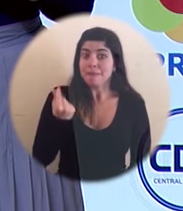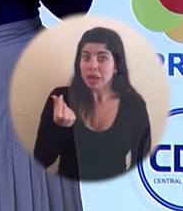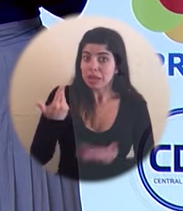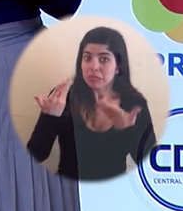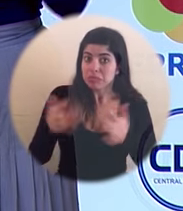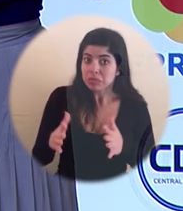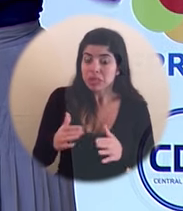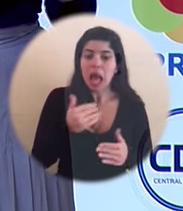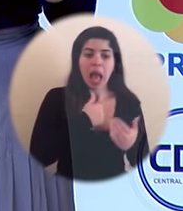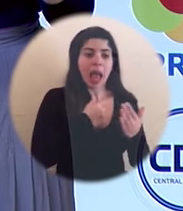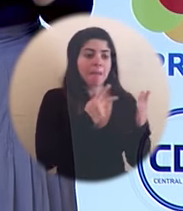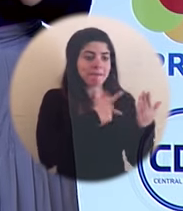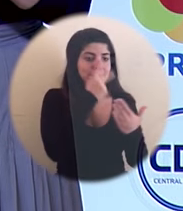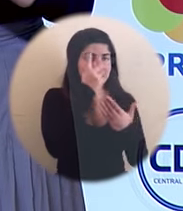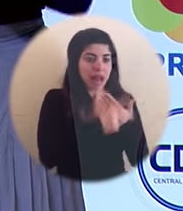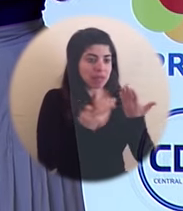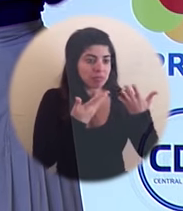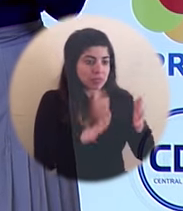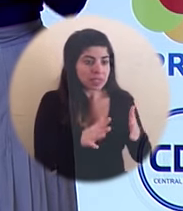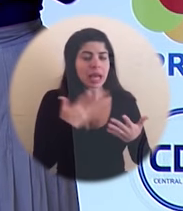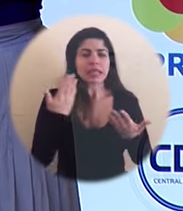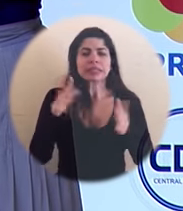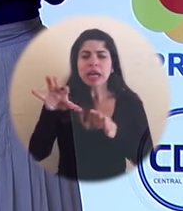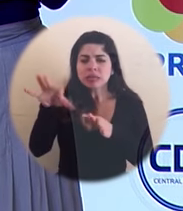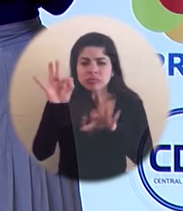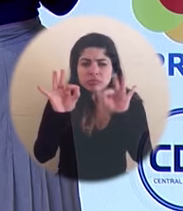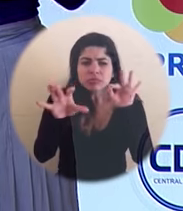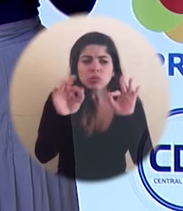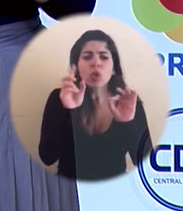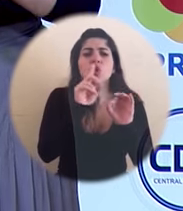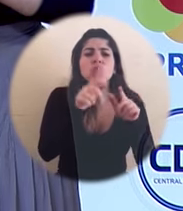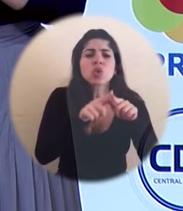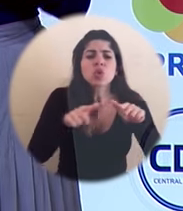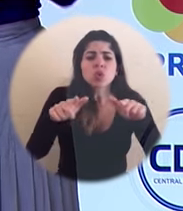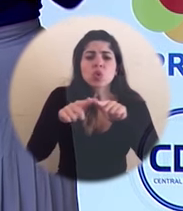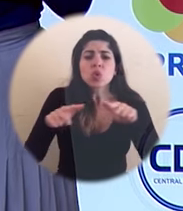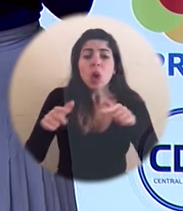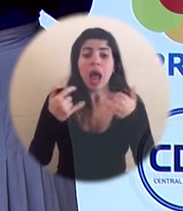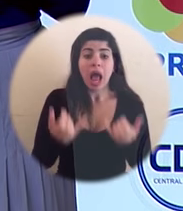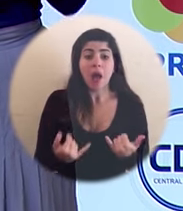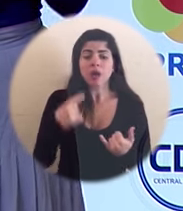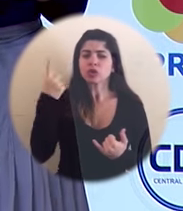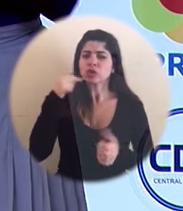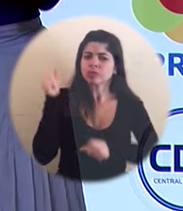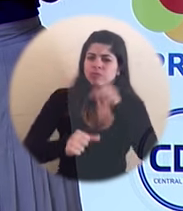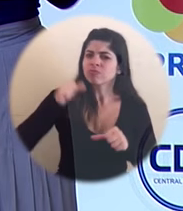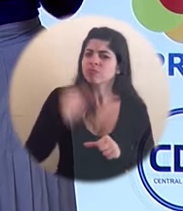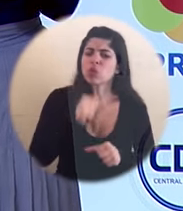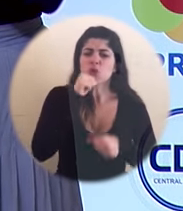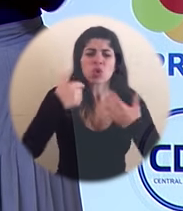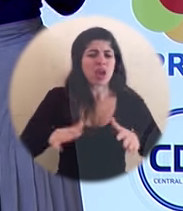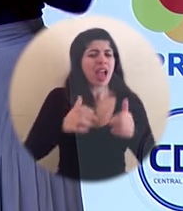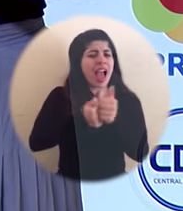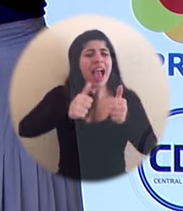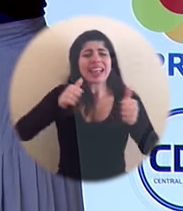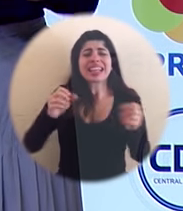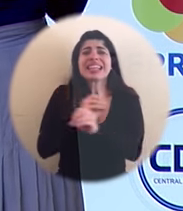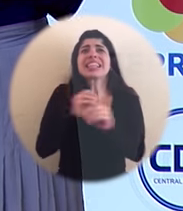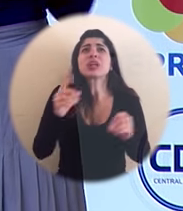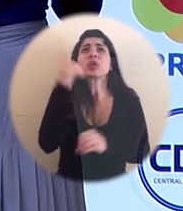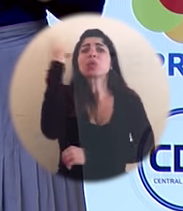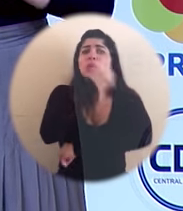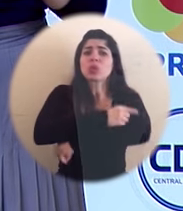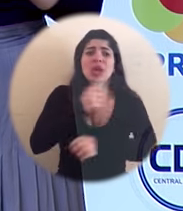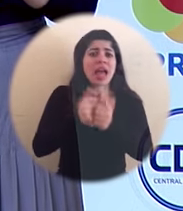planes, tenemos identificadas a las poblaciones y aquí solo para adelante no quiero que se atrase esto un día más.